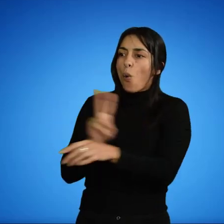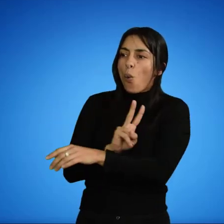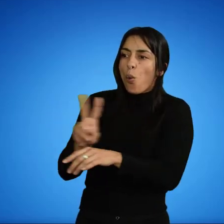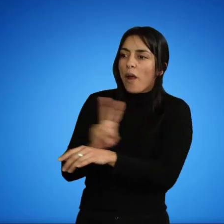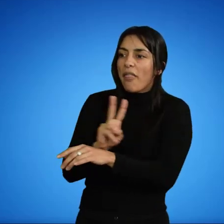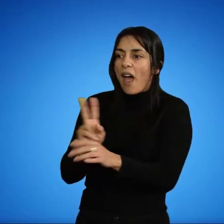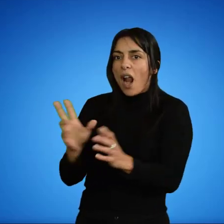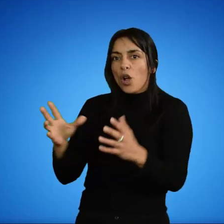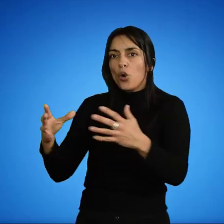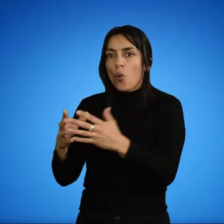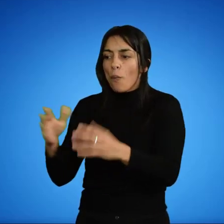tantos factores.